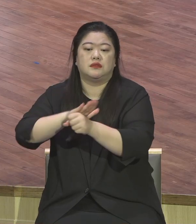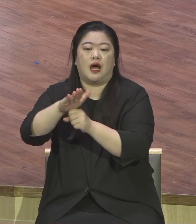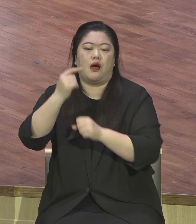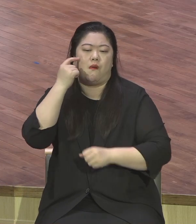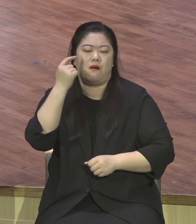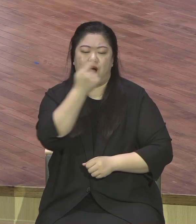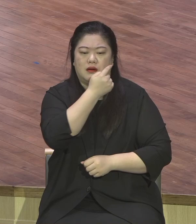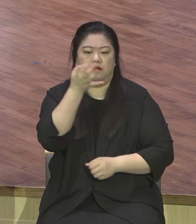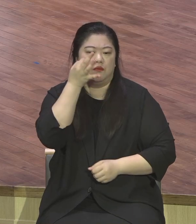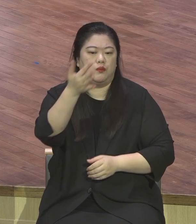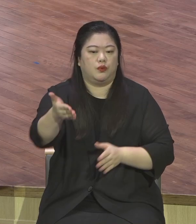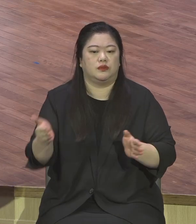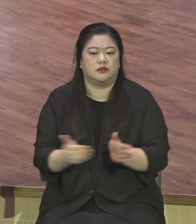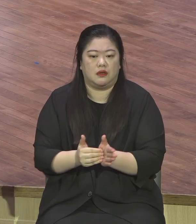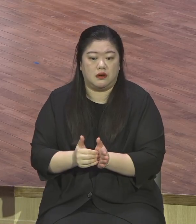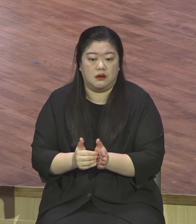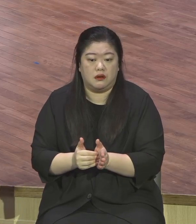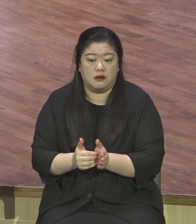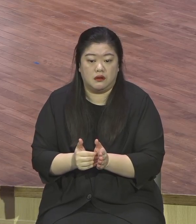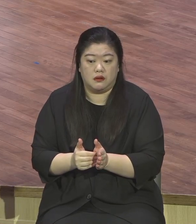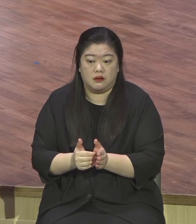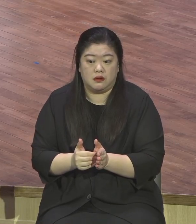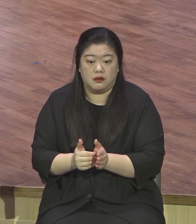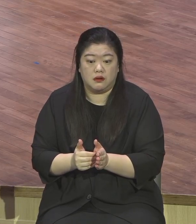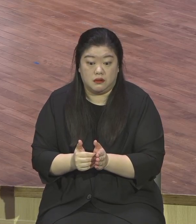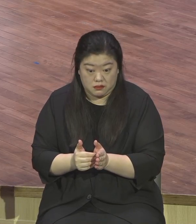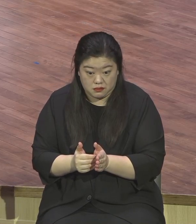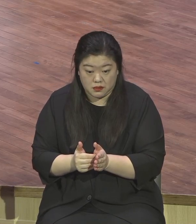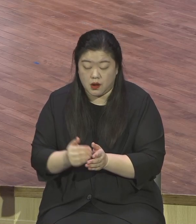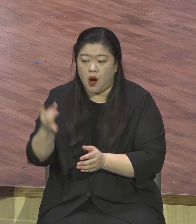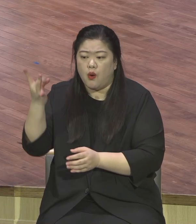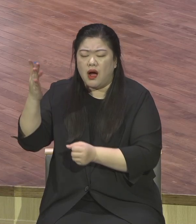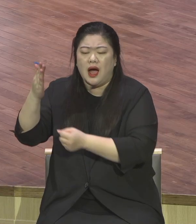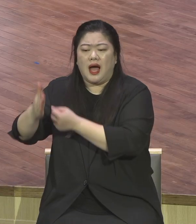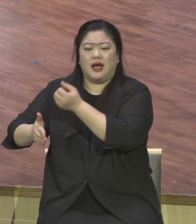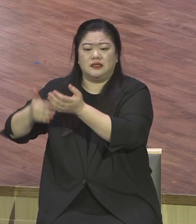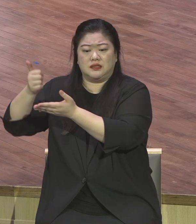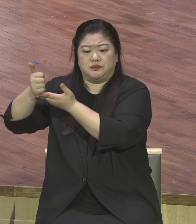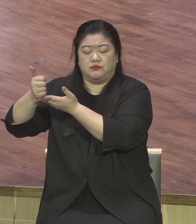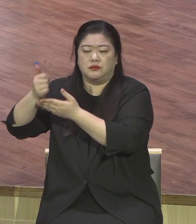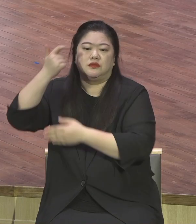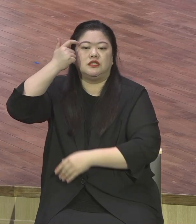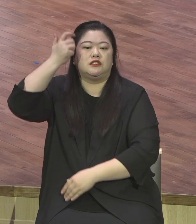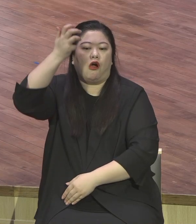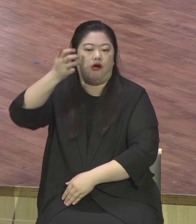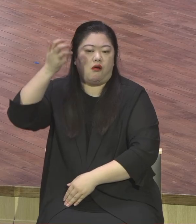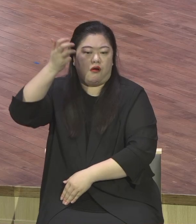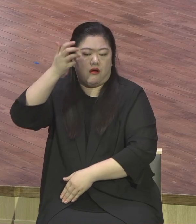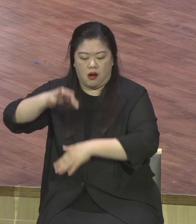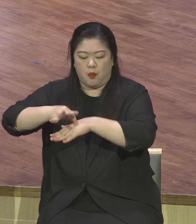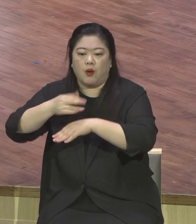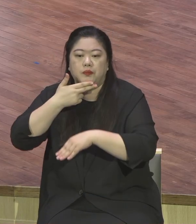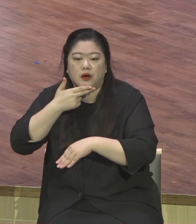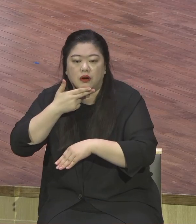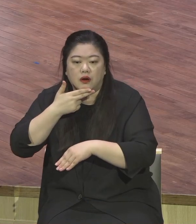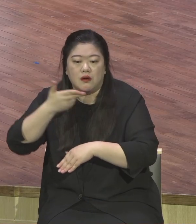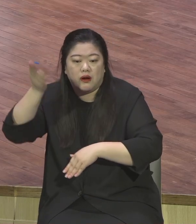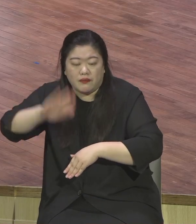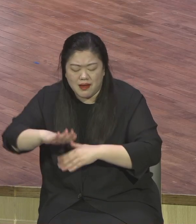하나님께서 직접 인간이 되셨어 이 땅에 오셔서 우리 인류의